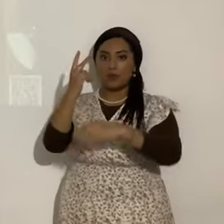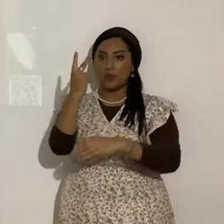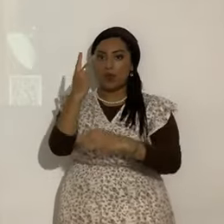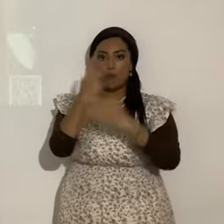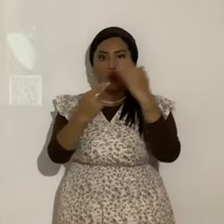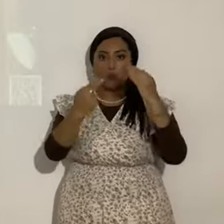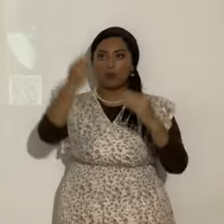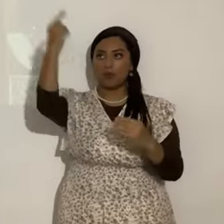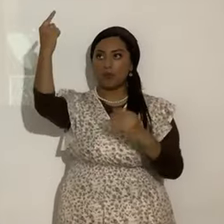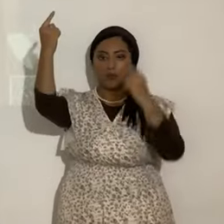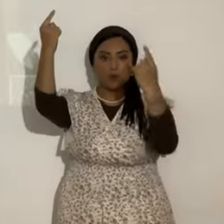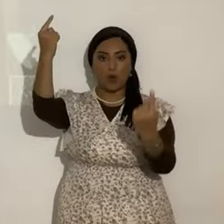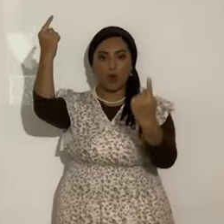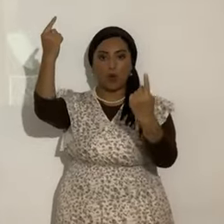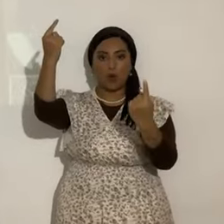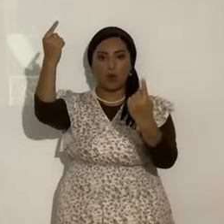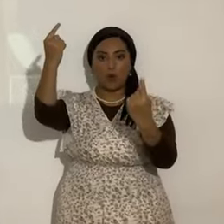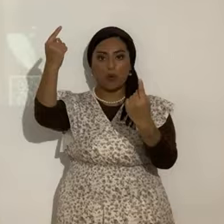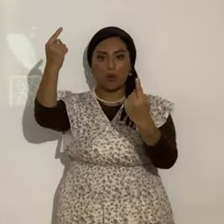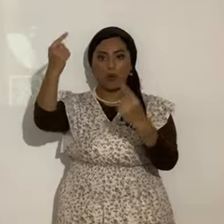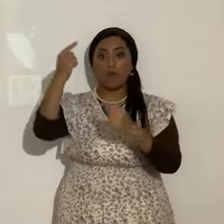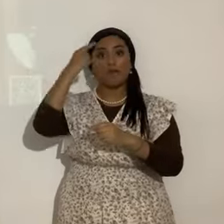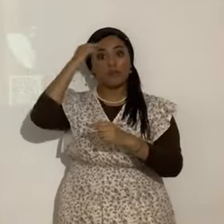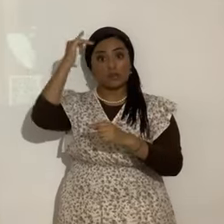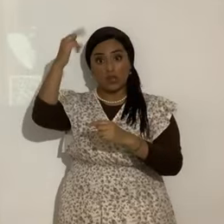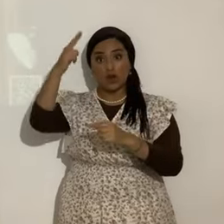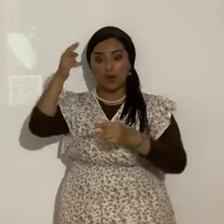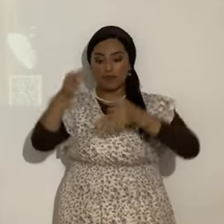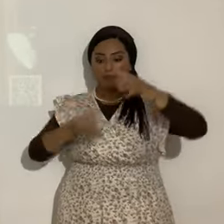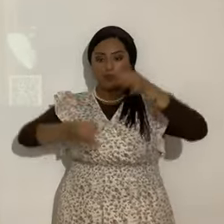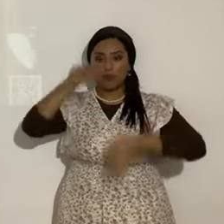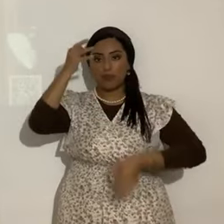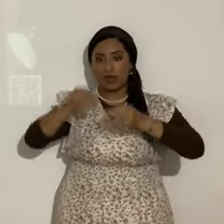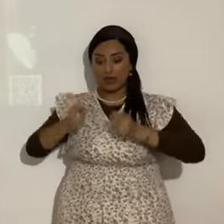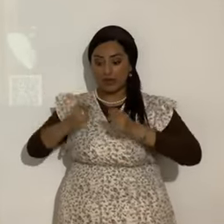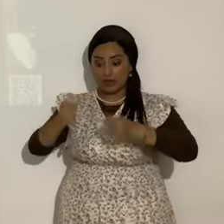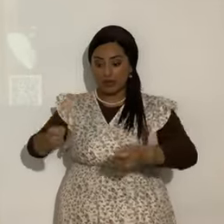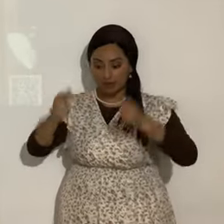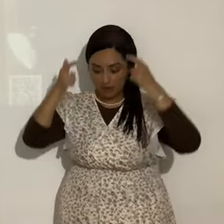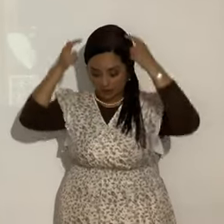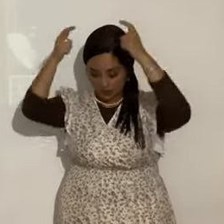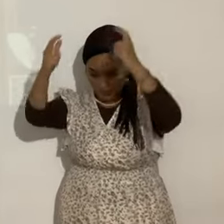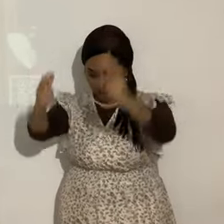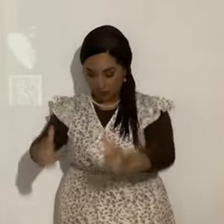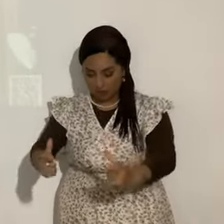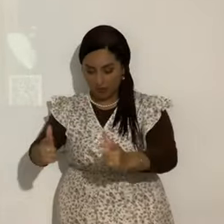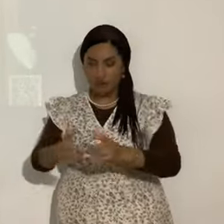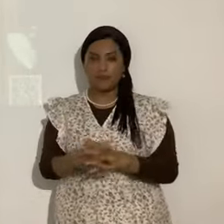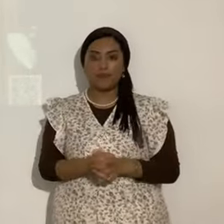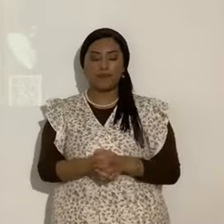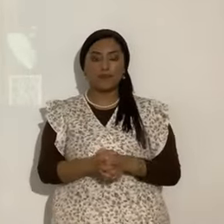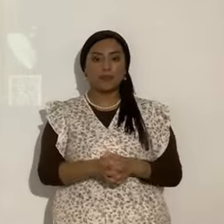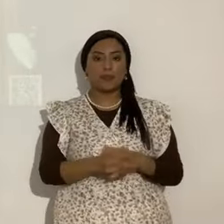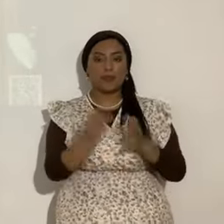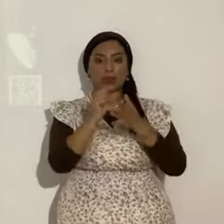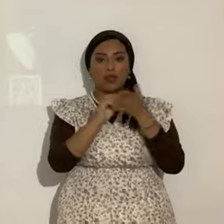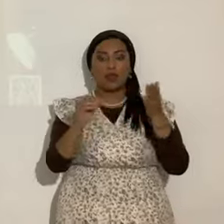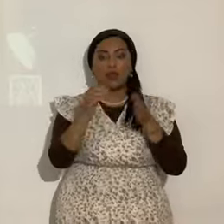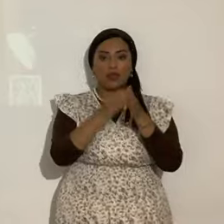Para darles un galardón. ¿Sí? Bueno. Entonces dice. 54. El que come mi carne y